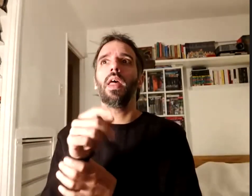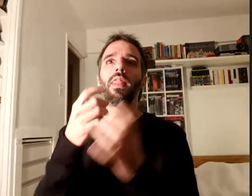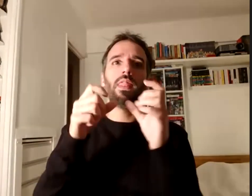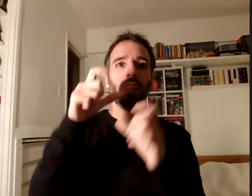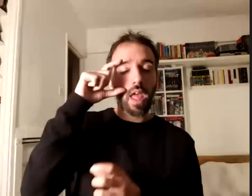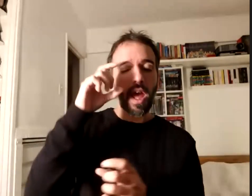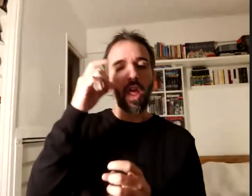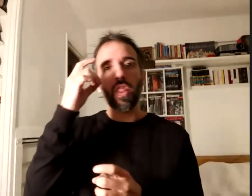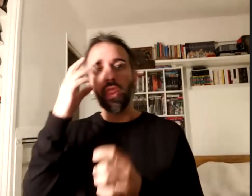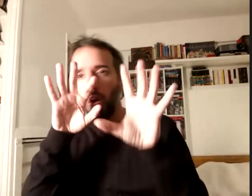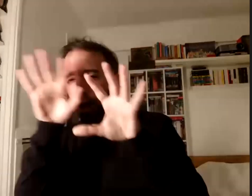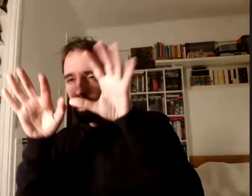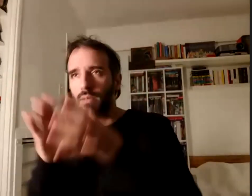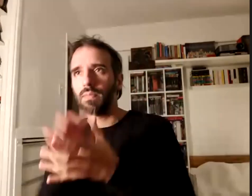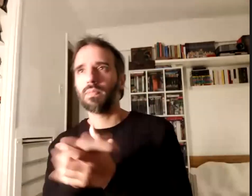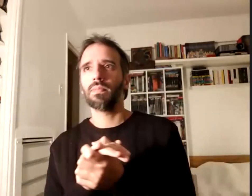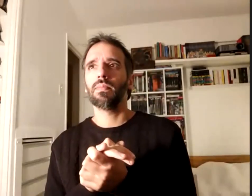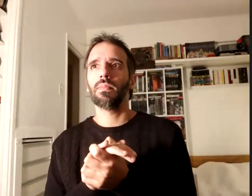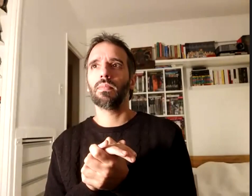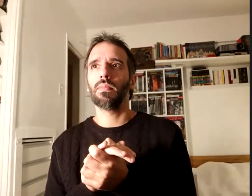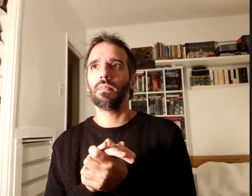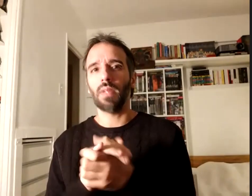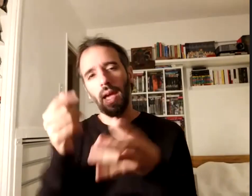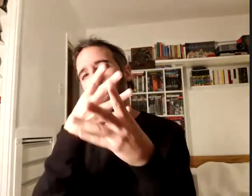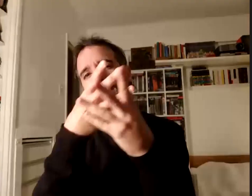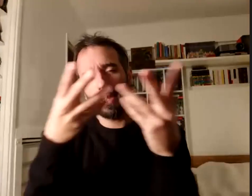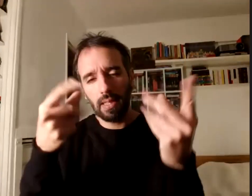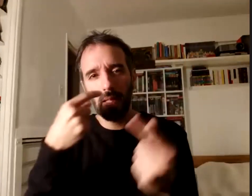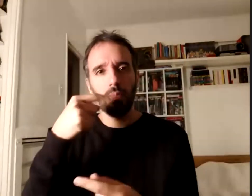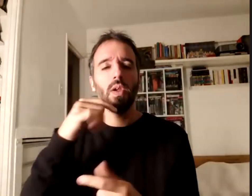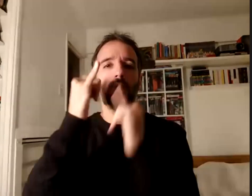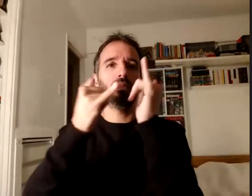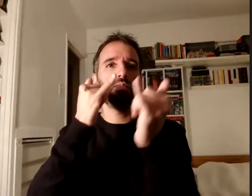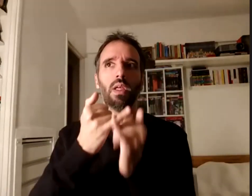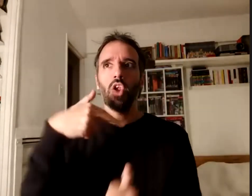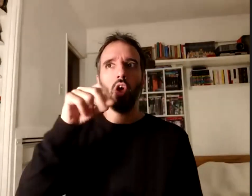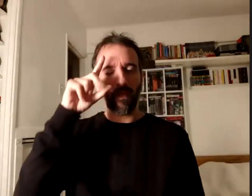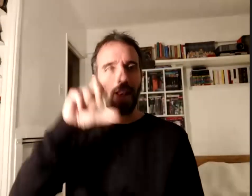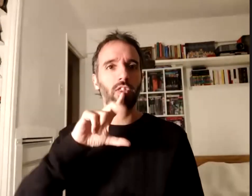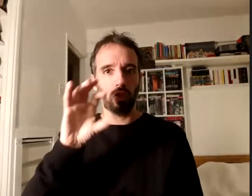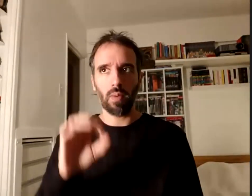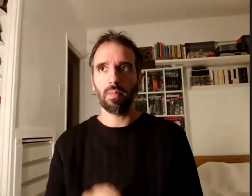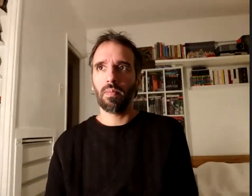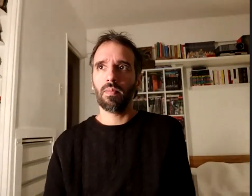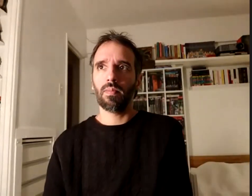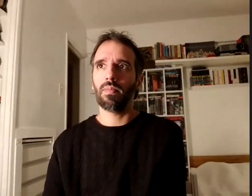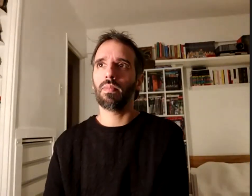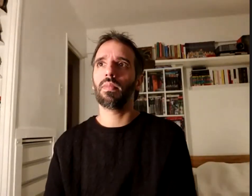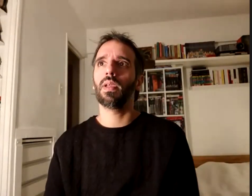ahí termina el testimonio de Norbert leo este capítulo una vez más hoy para ustedes